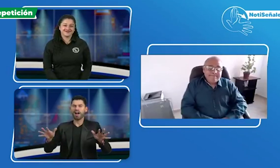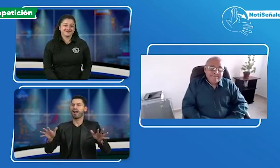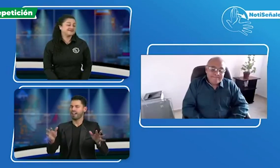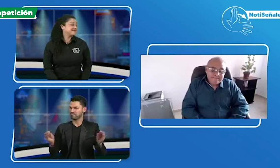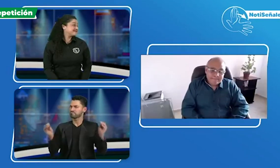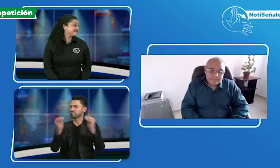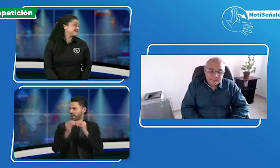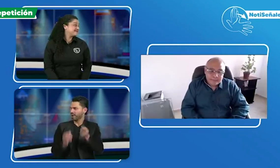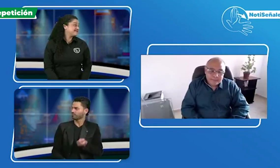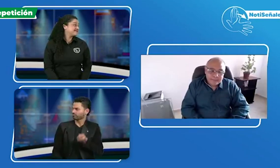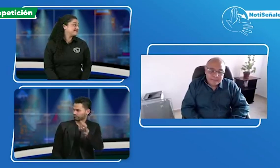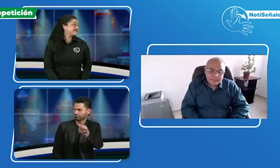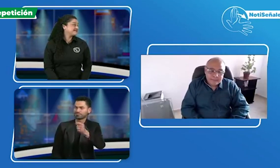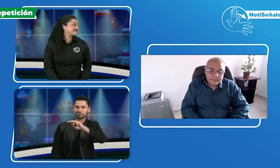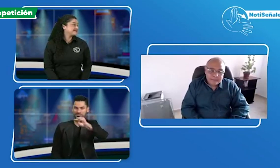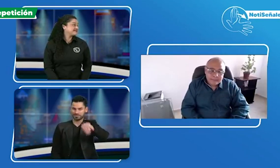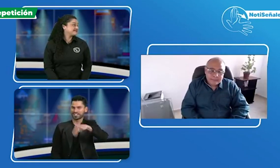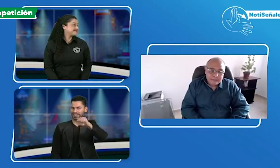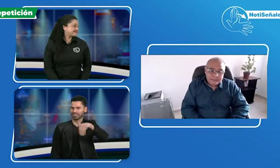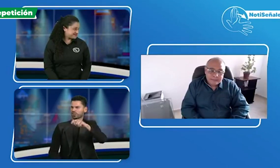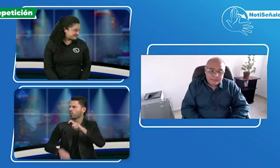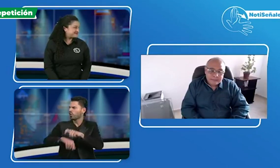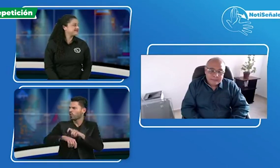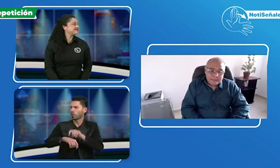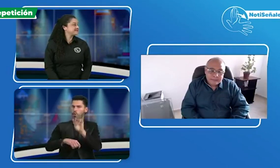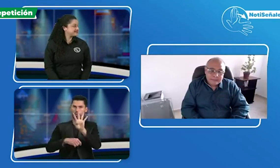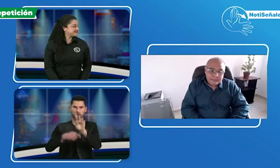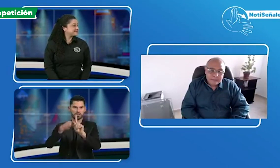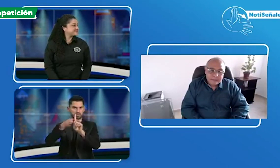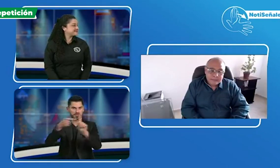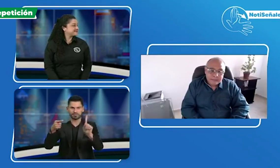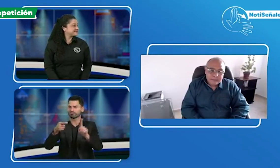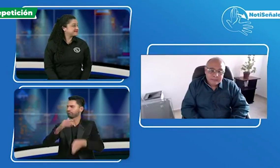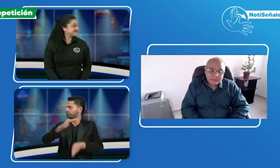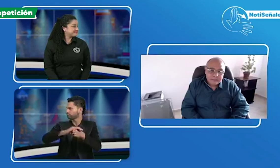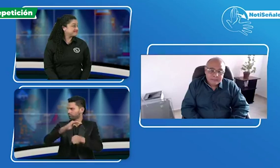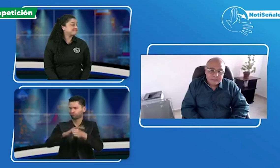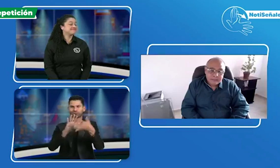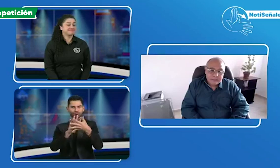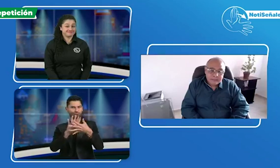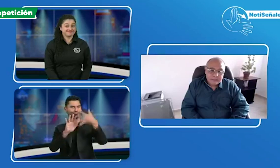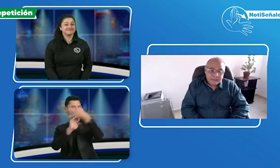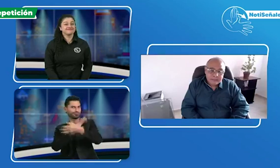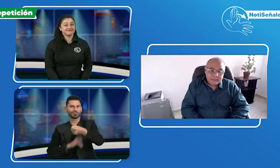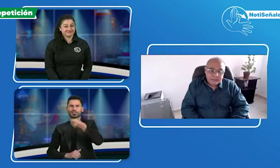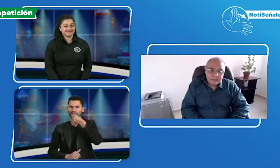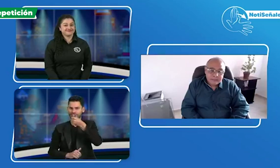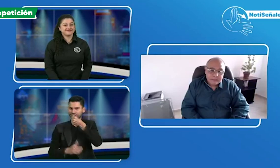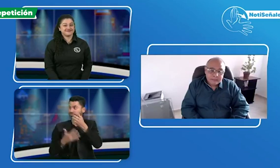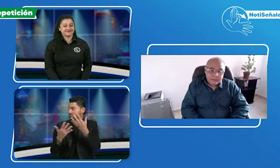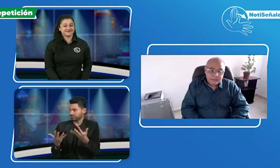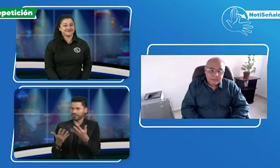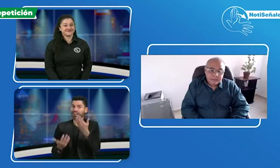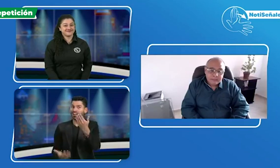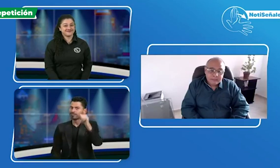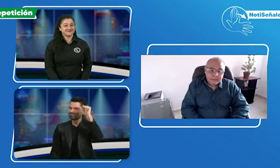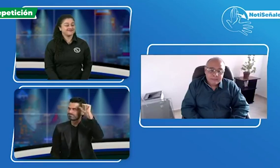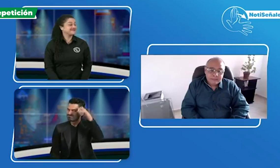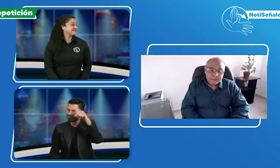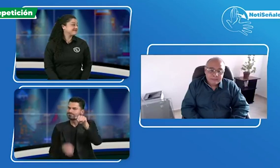bueno entonces hemos finalizado noticias señales nos vemos el próximo miércoles a las 4 y media continuaremos con nuestra siguiente